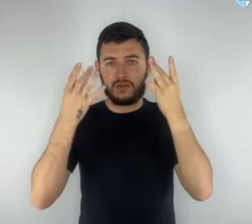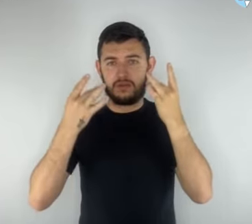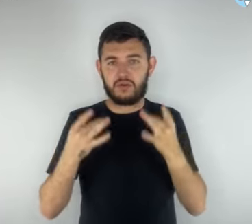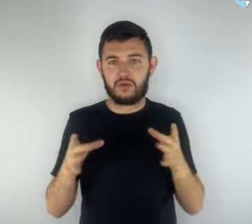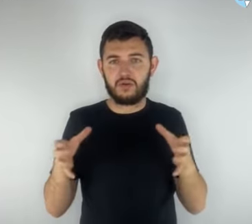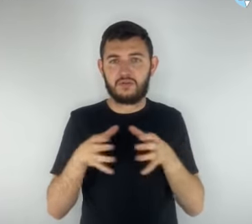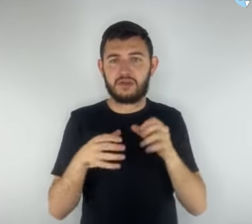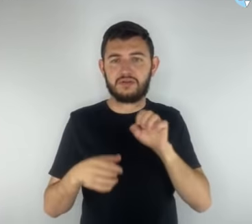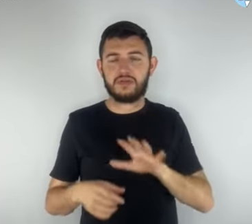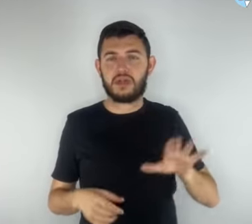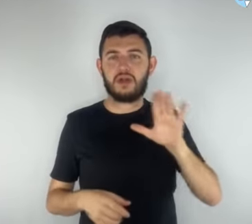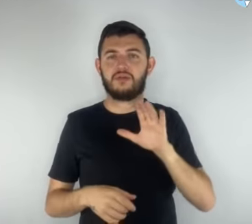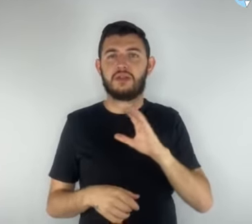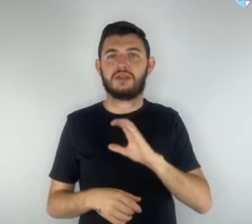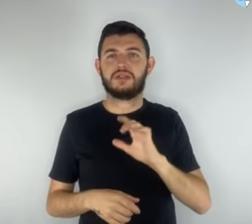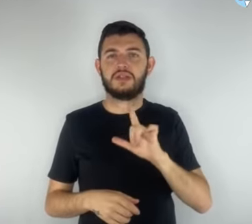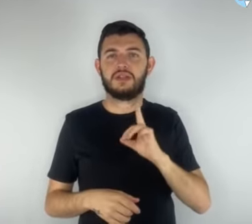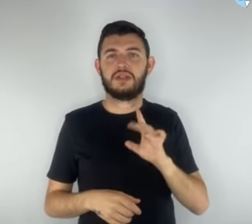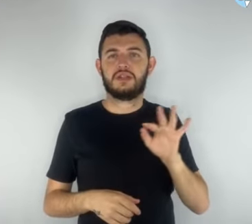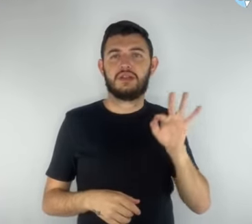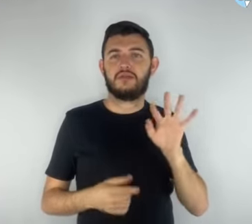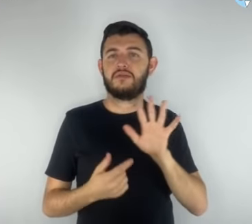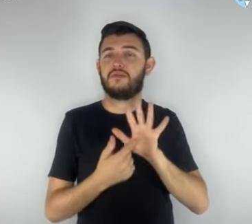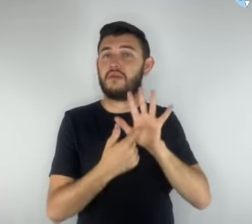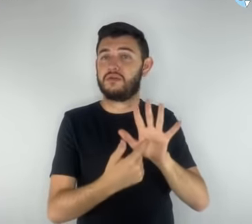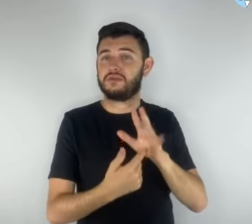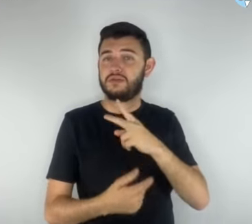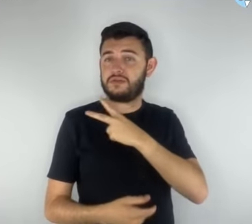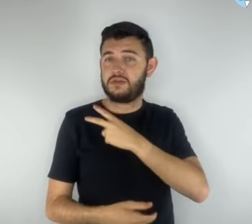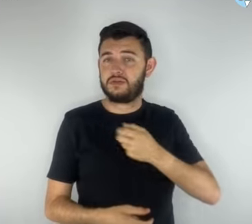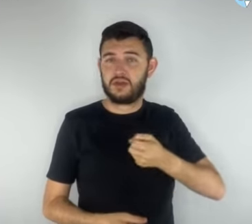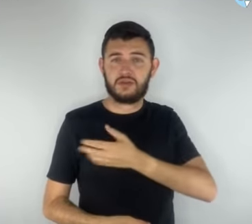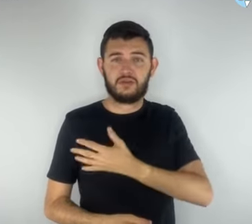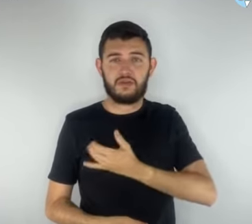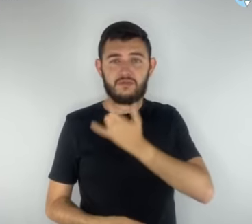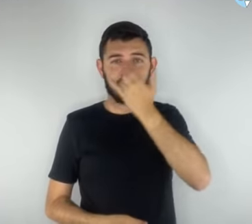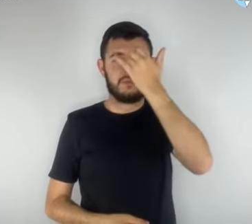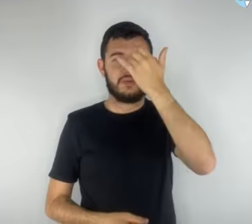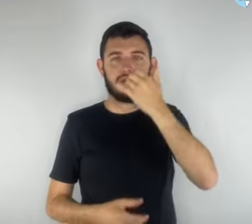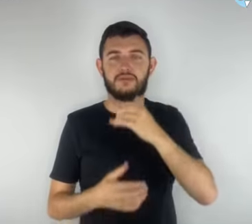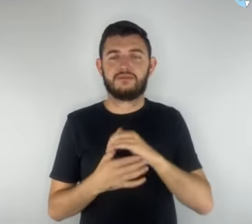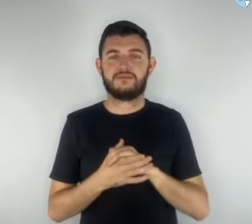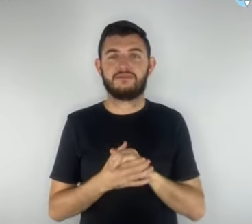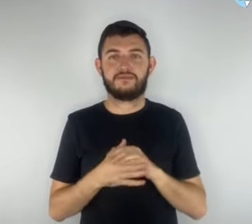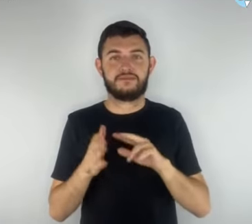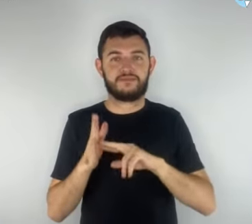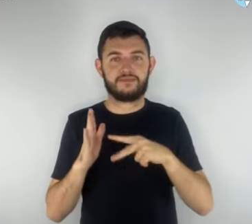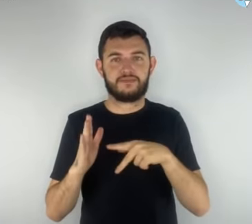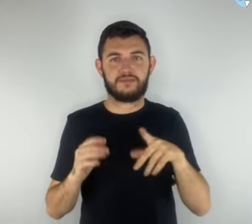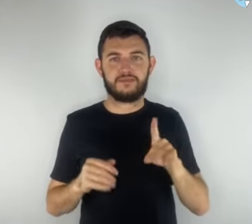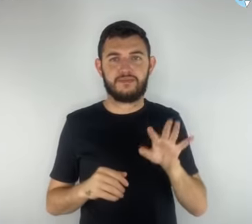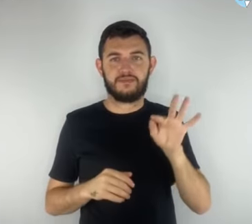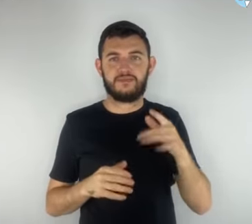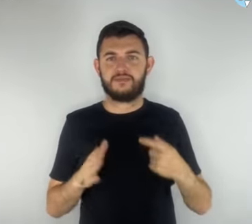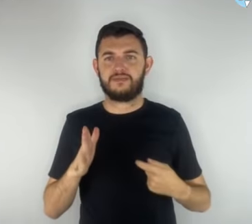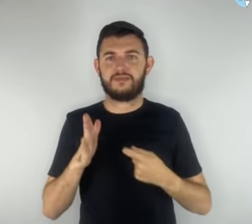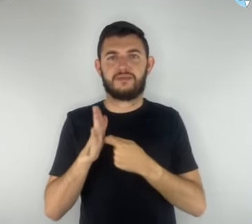mostra que novo ensino médio já fracassou. Conforme o Simpro vem denunciando desde o início desse